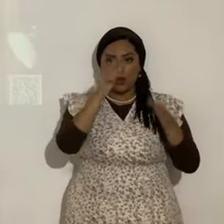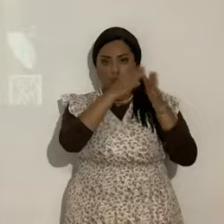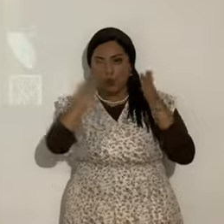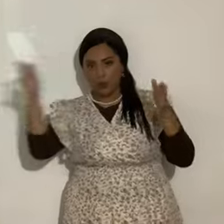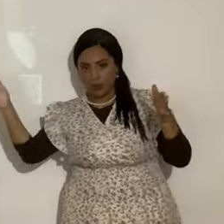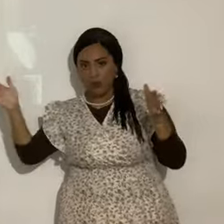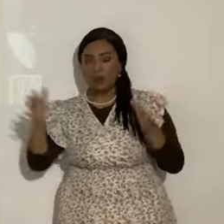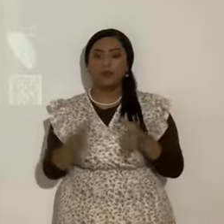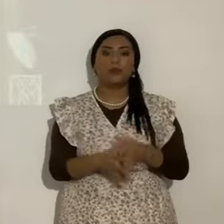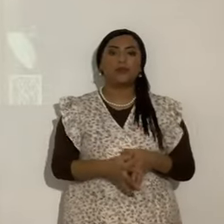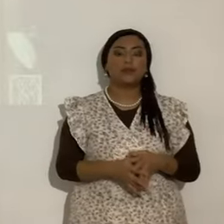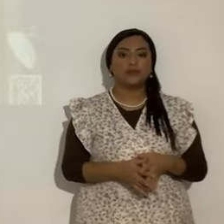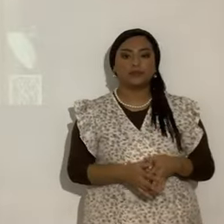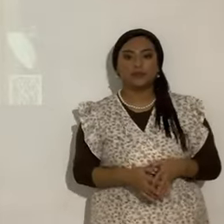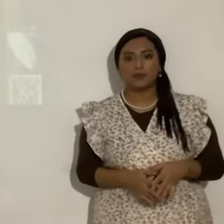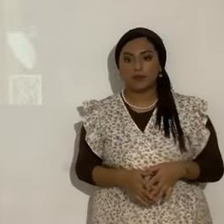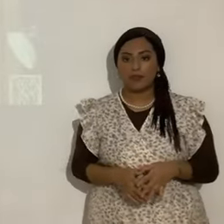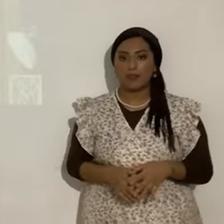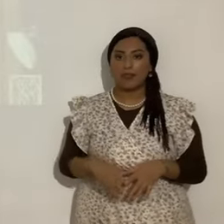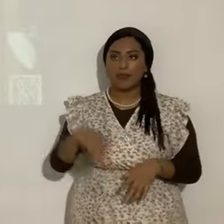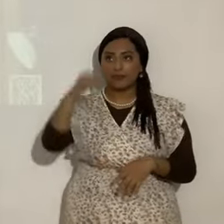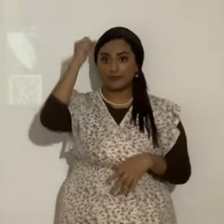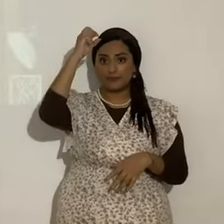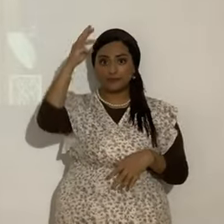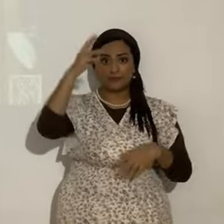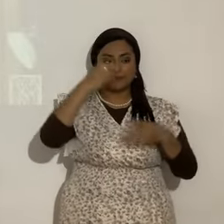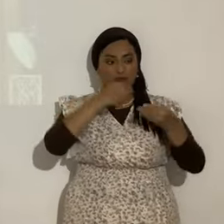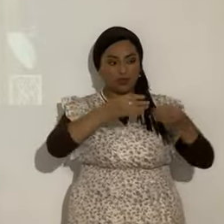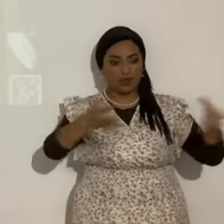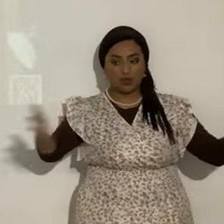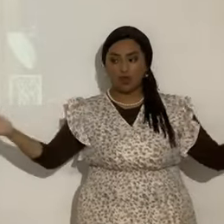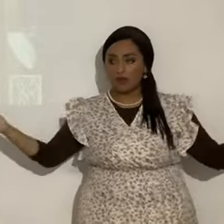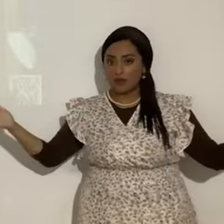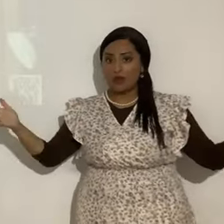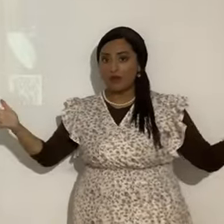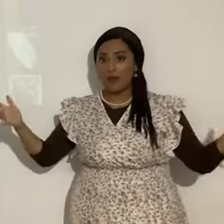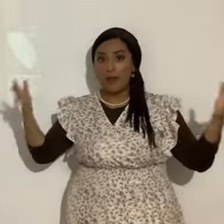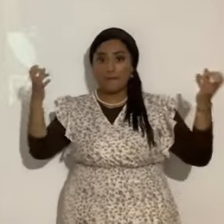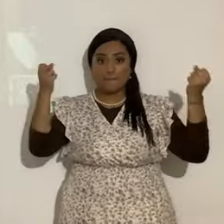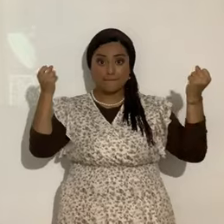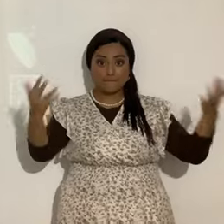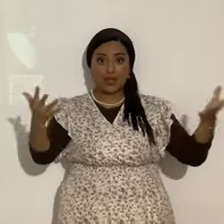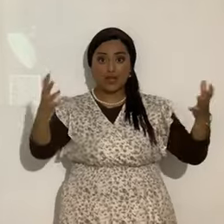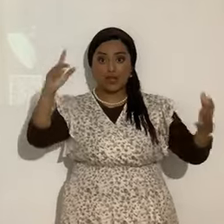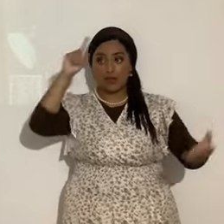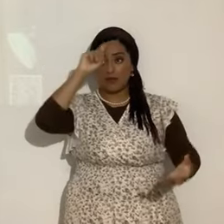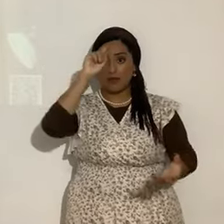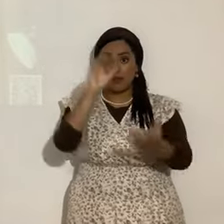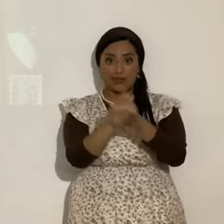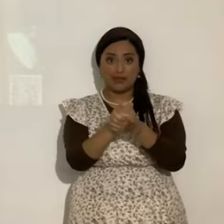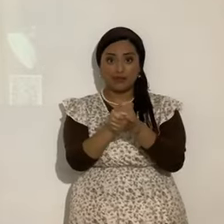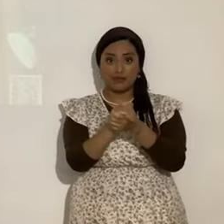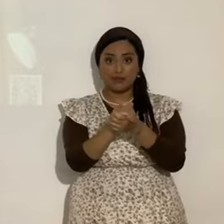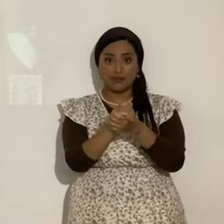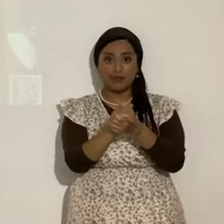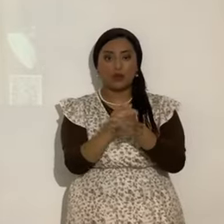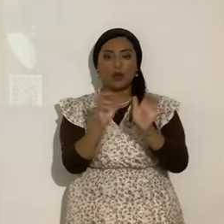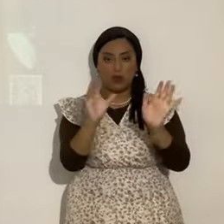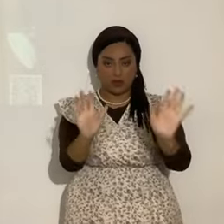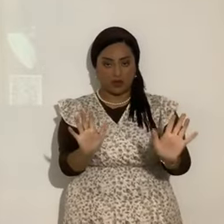Hablando estas cosas. Muchos creyeron en él. A ver. Vamos a ver.